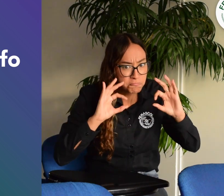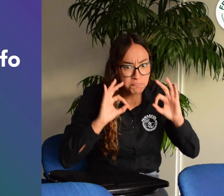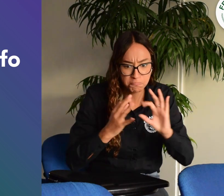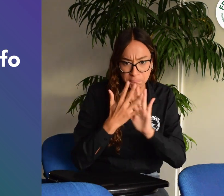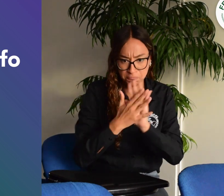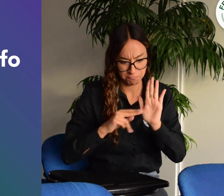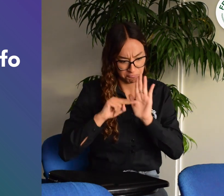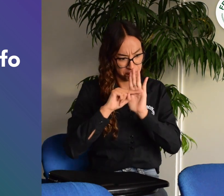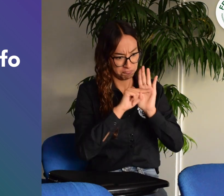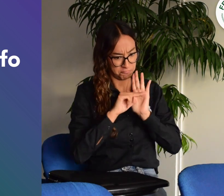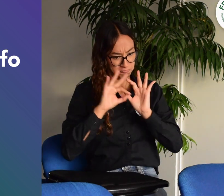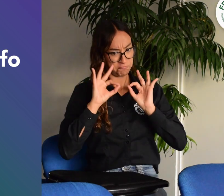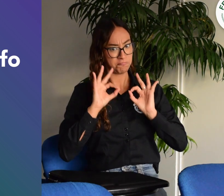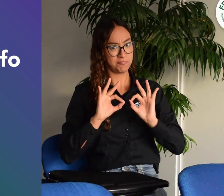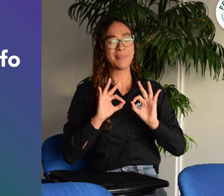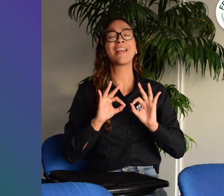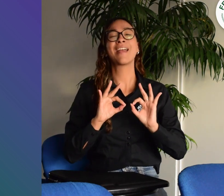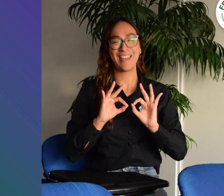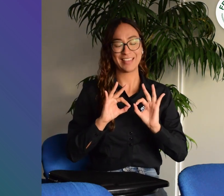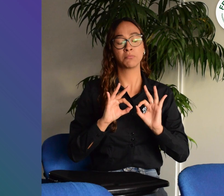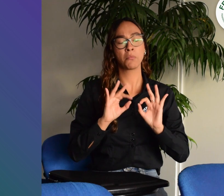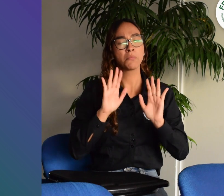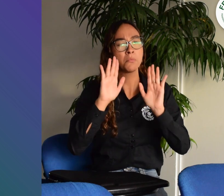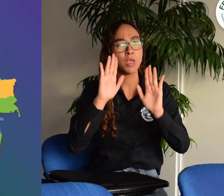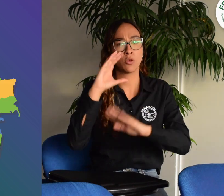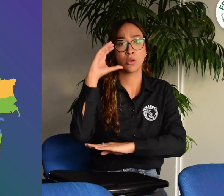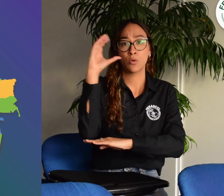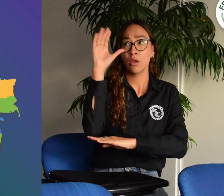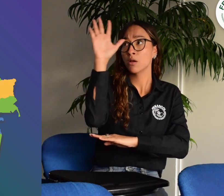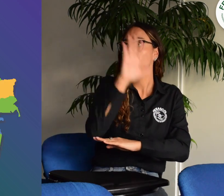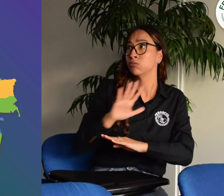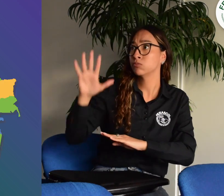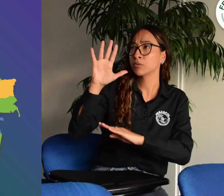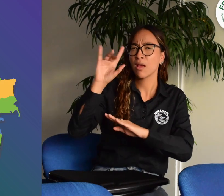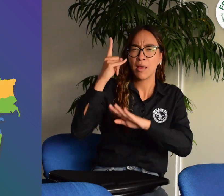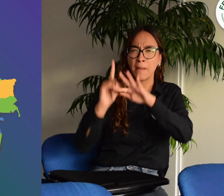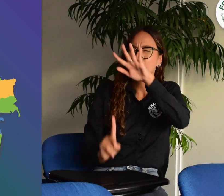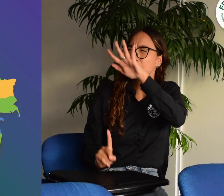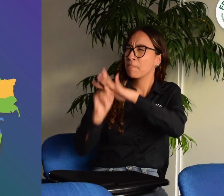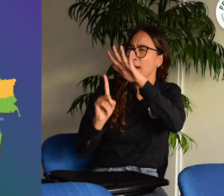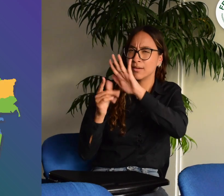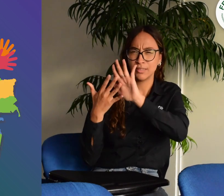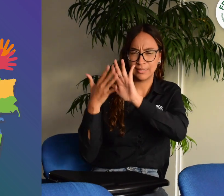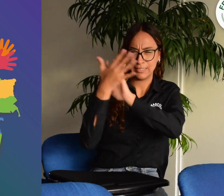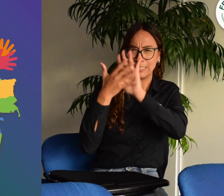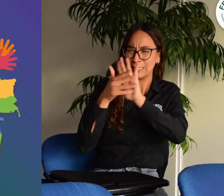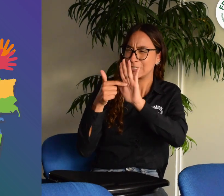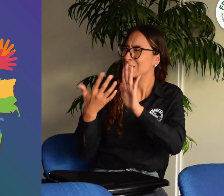debe reunirse mínimo una vez al año